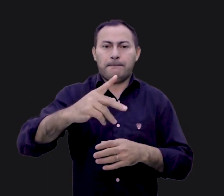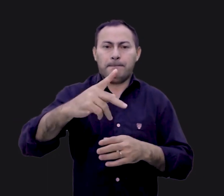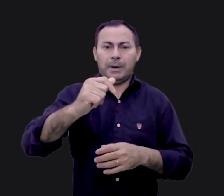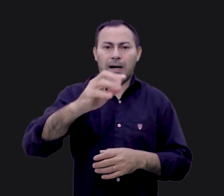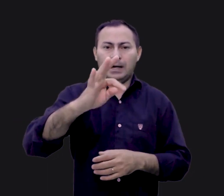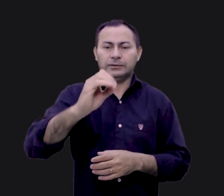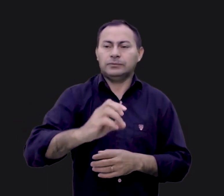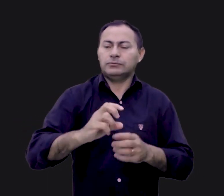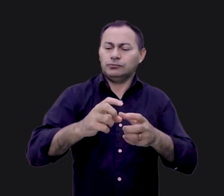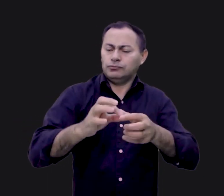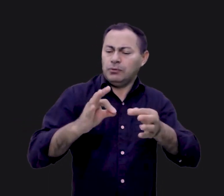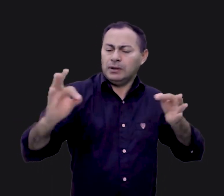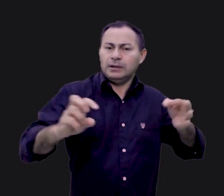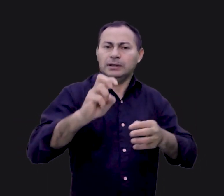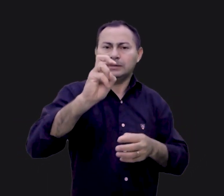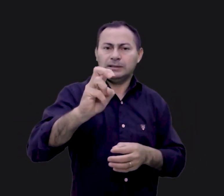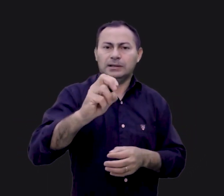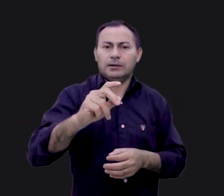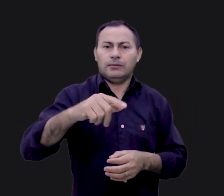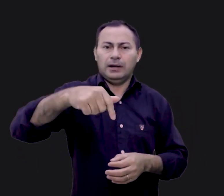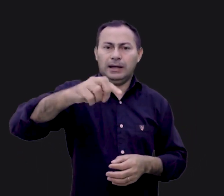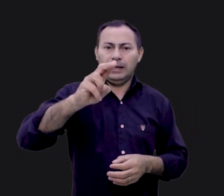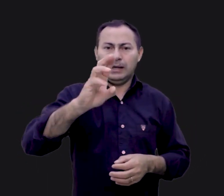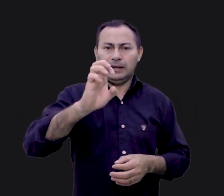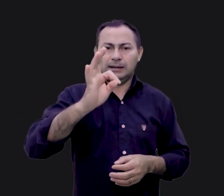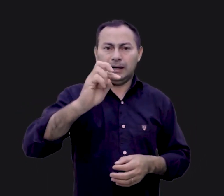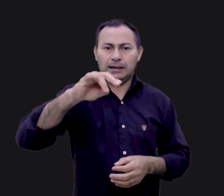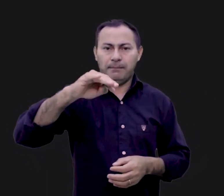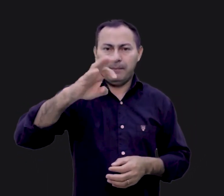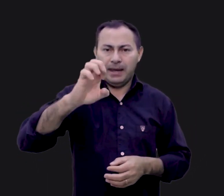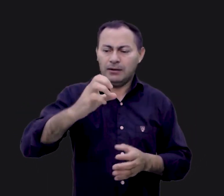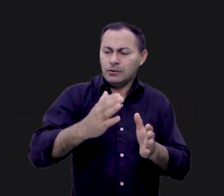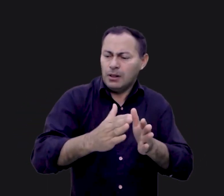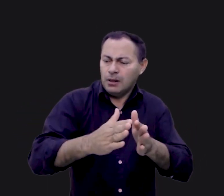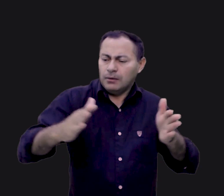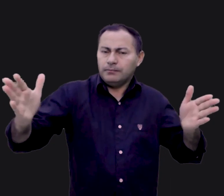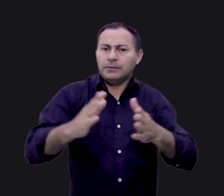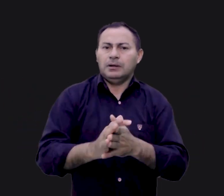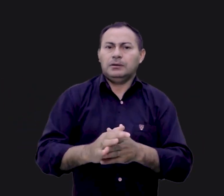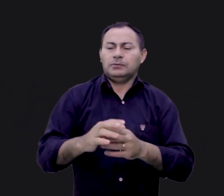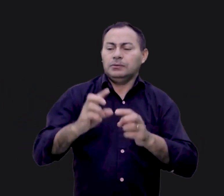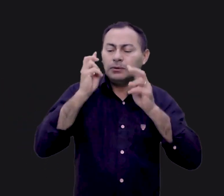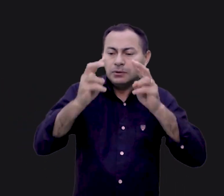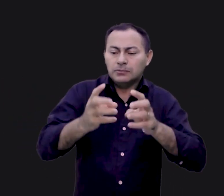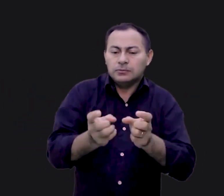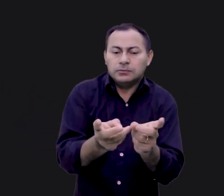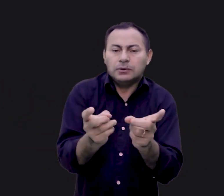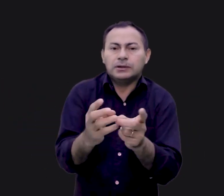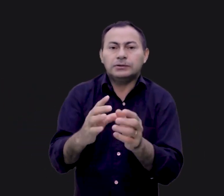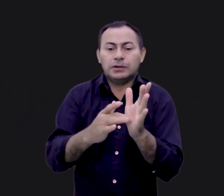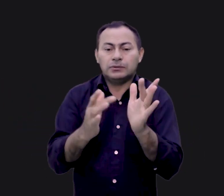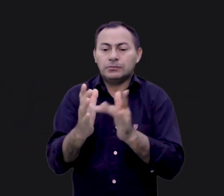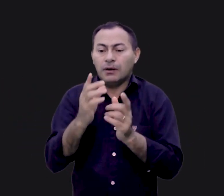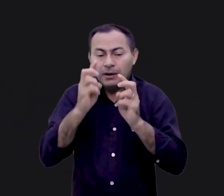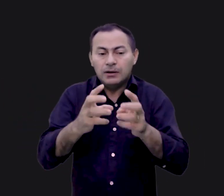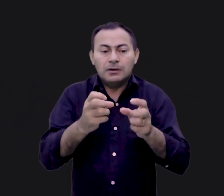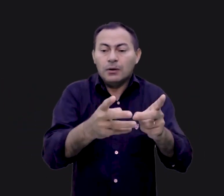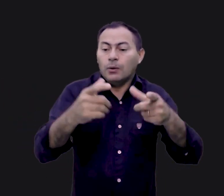cinco hectares e meia. Foi nesse pátio que mais tarde Jesus virou as mesas dos negociantes que profanavam esse lugar tão